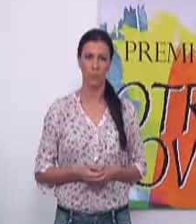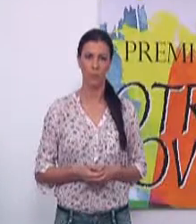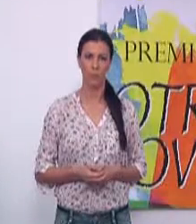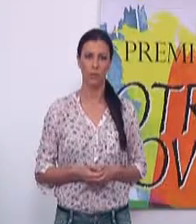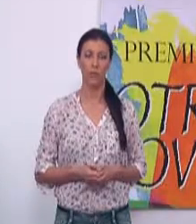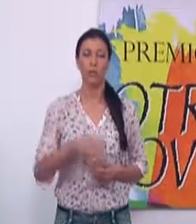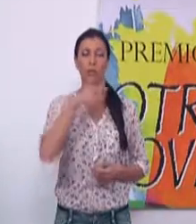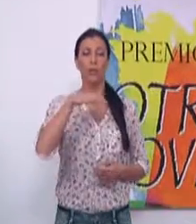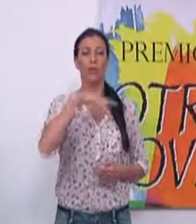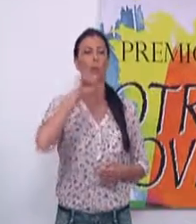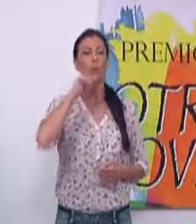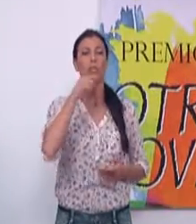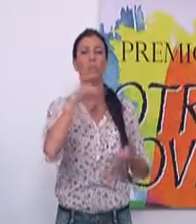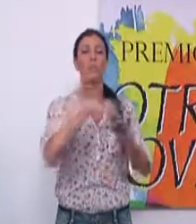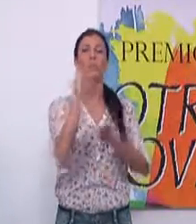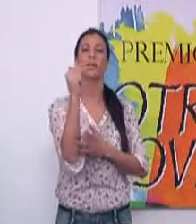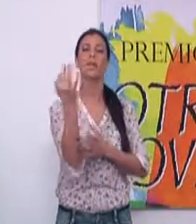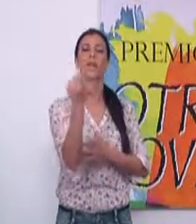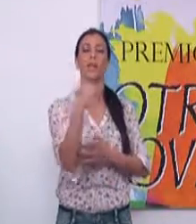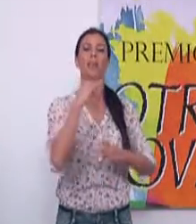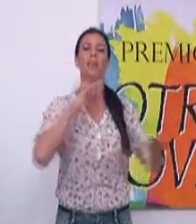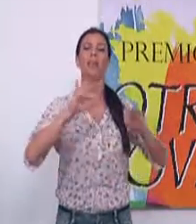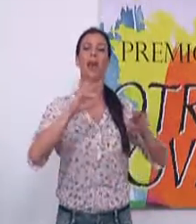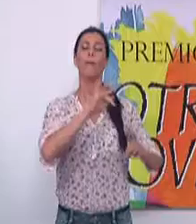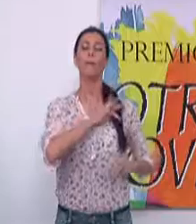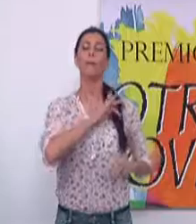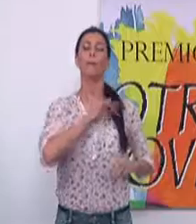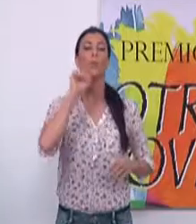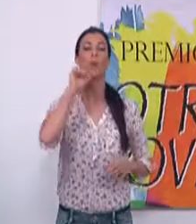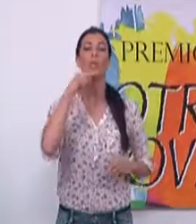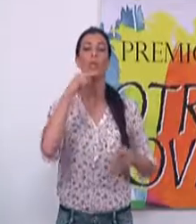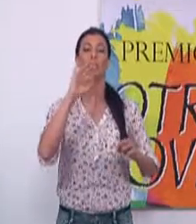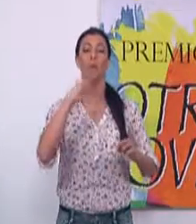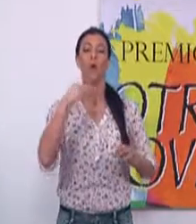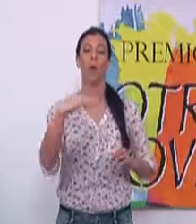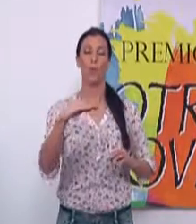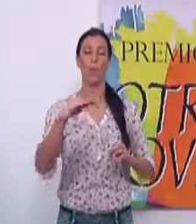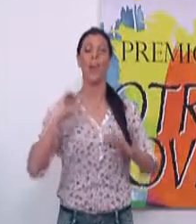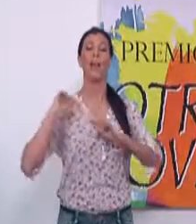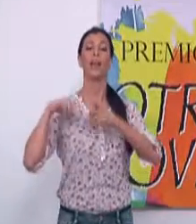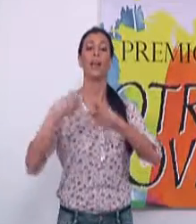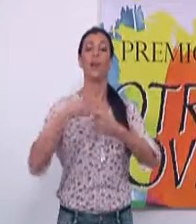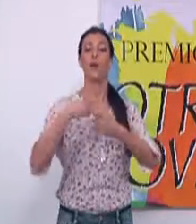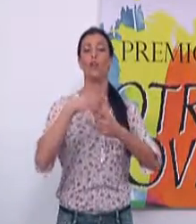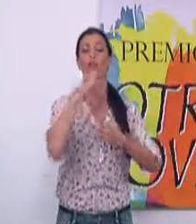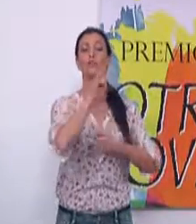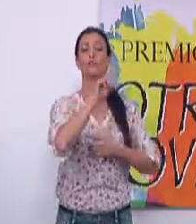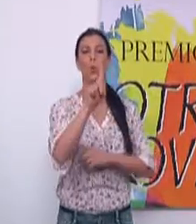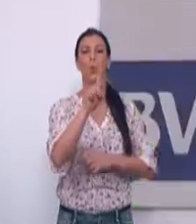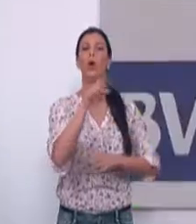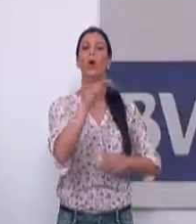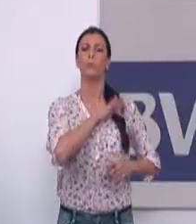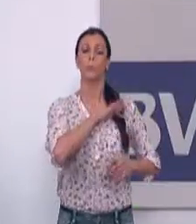El Teatro Calahonda de Barca de Motril acoge el viernes la gala de los premios Motril Joven Generación 21 que